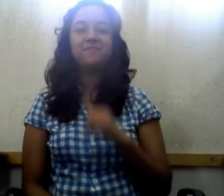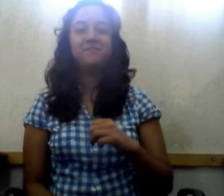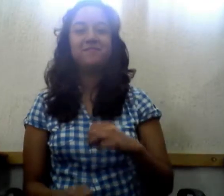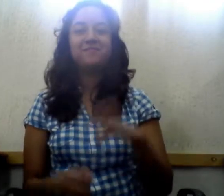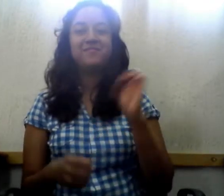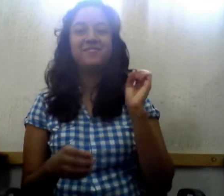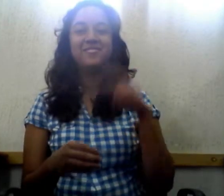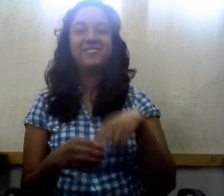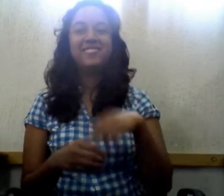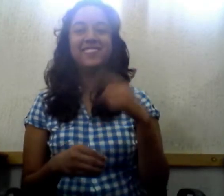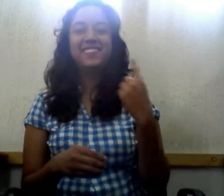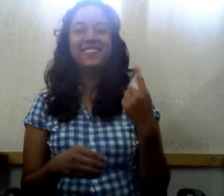apartado, en un lugar muy lejos.